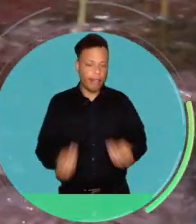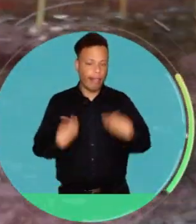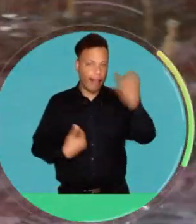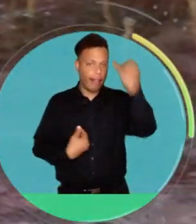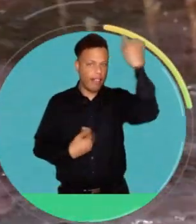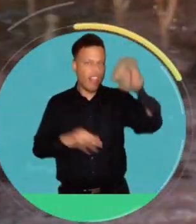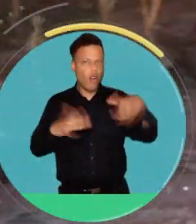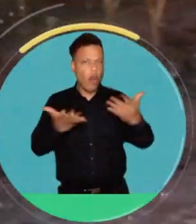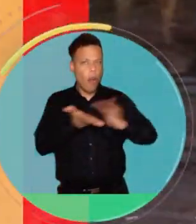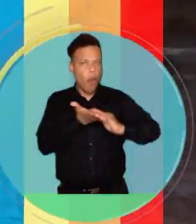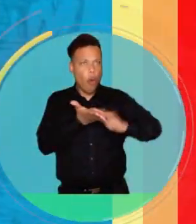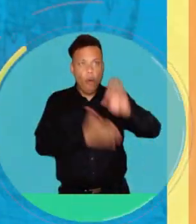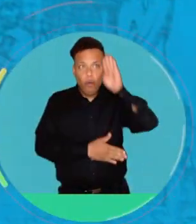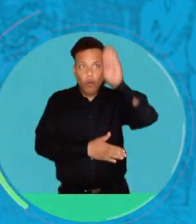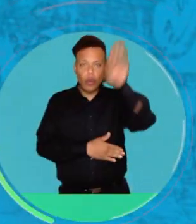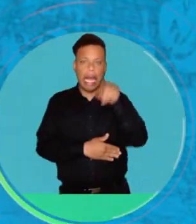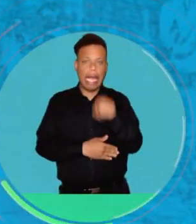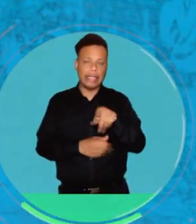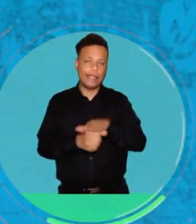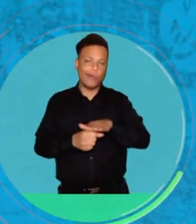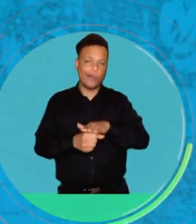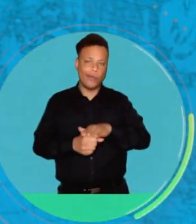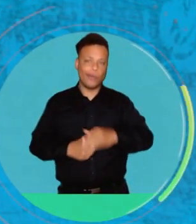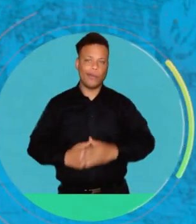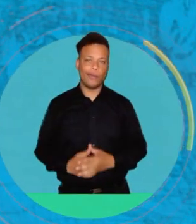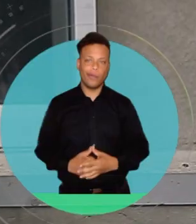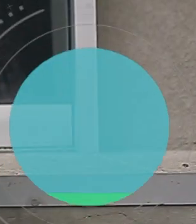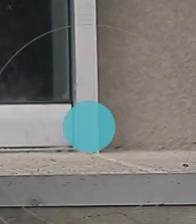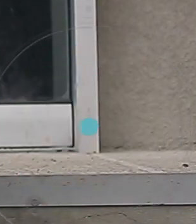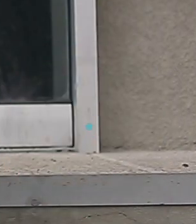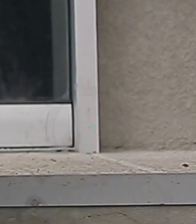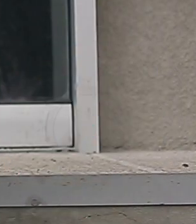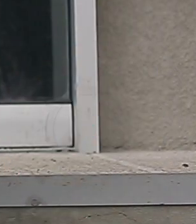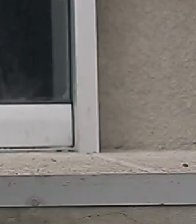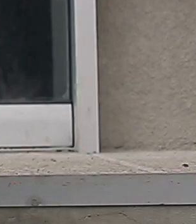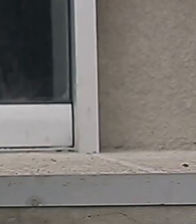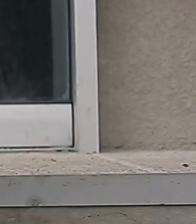se irán desarrollando en el futuro para el mismo inconveniente.